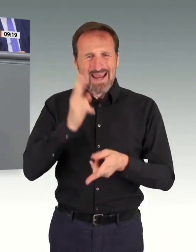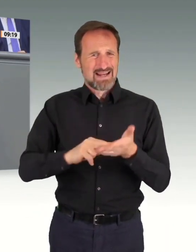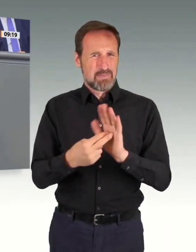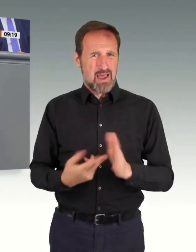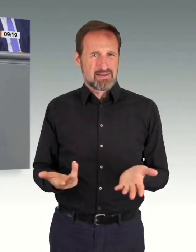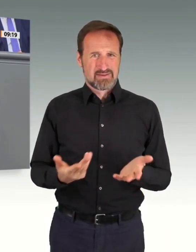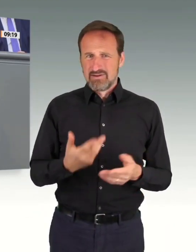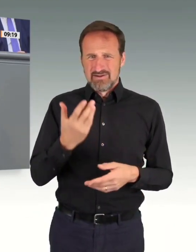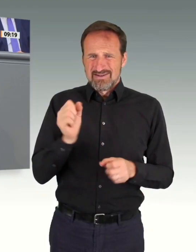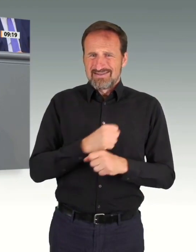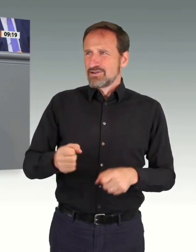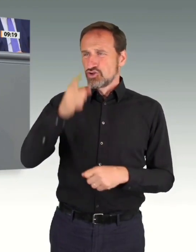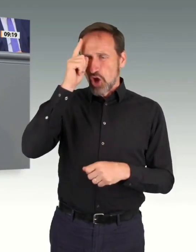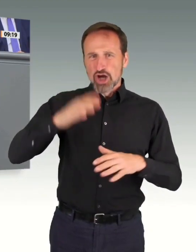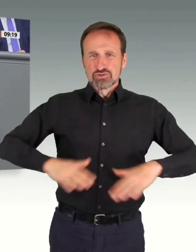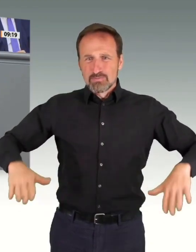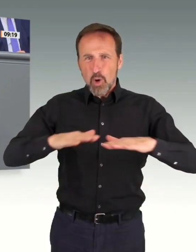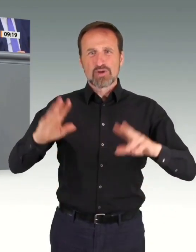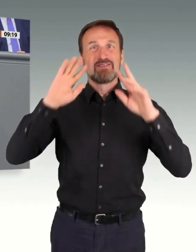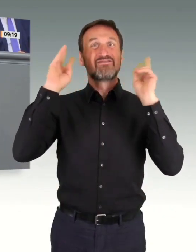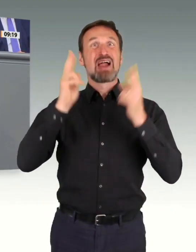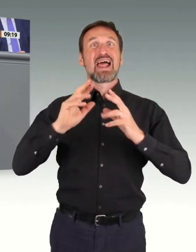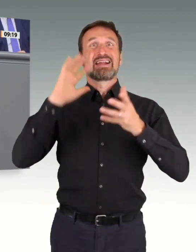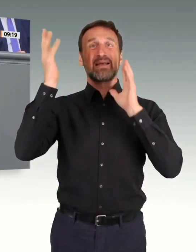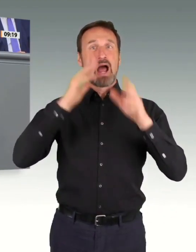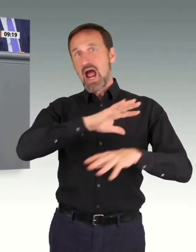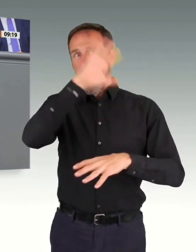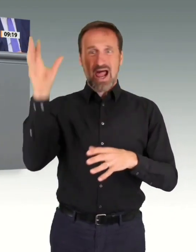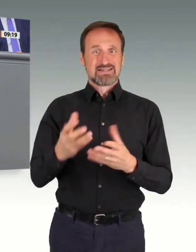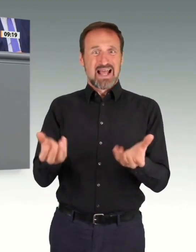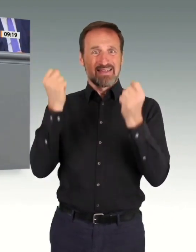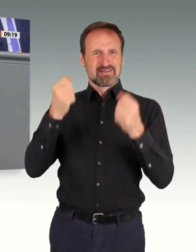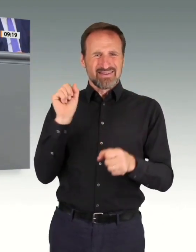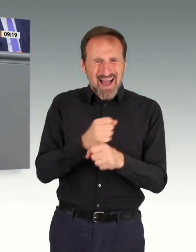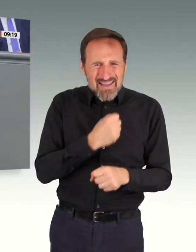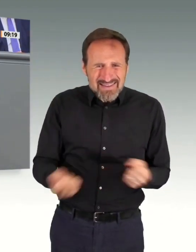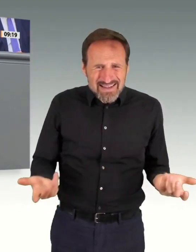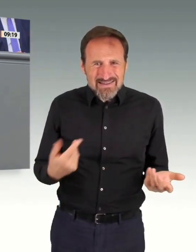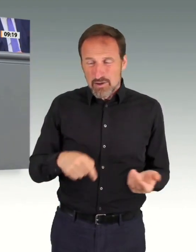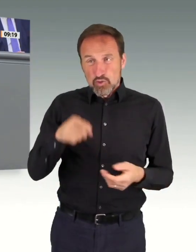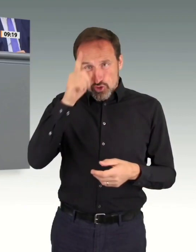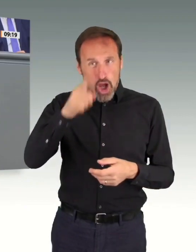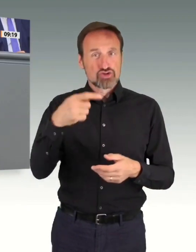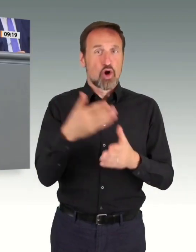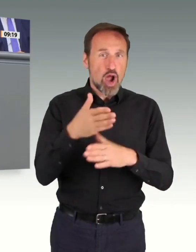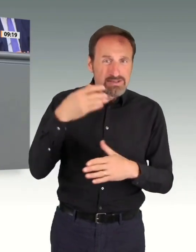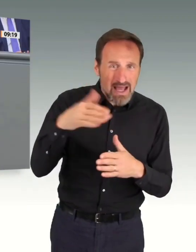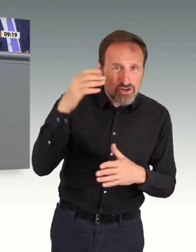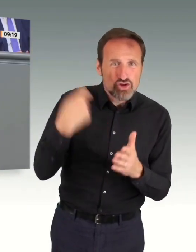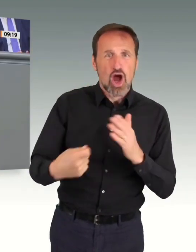die ganze Welt 58 Prozent CO2 dazugelegt. Das zeigt den ganzen Irrsinn und Wahnsinn dieser linksgrünen Politik.